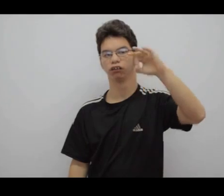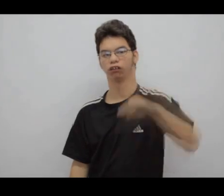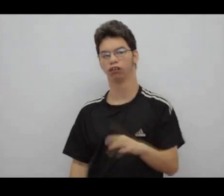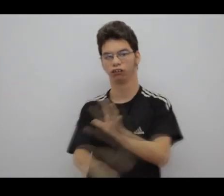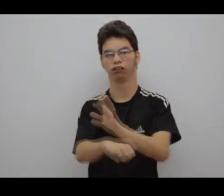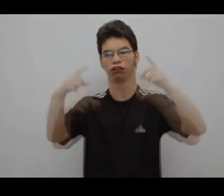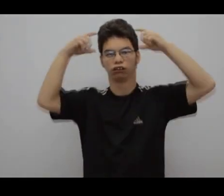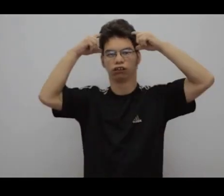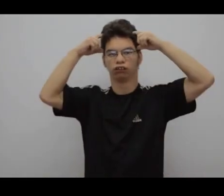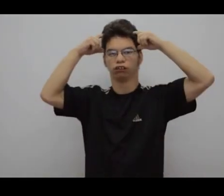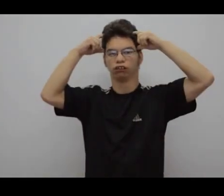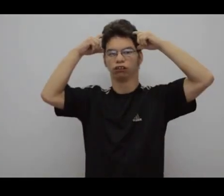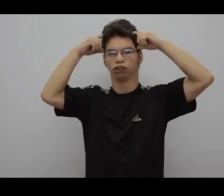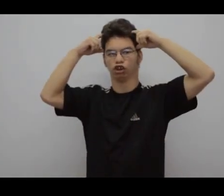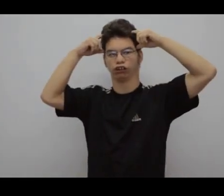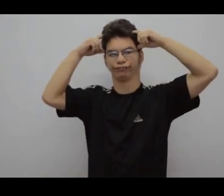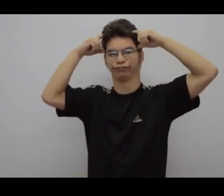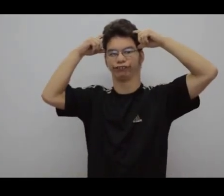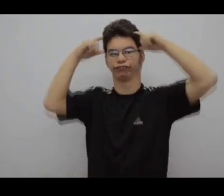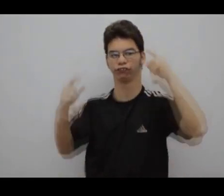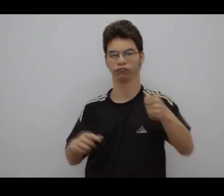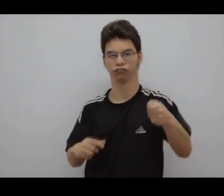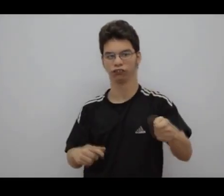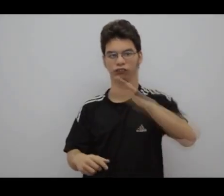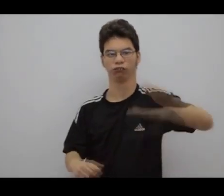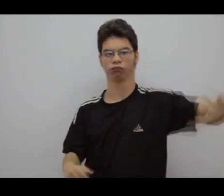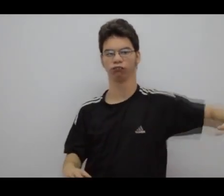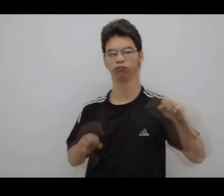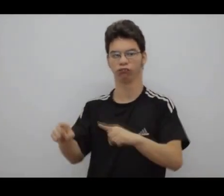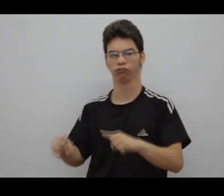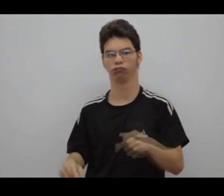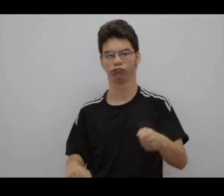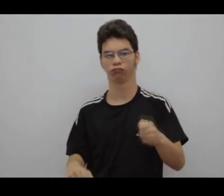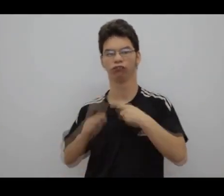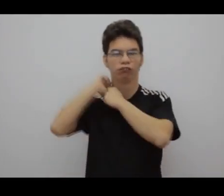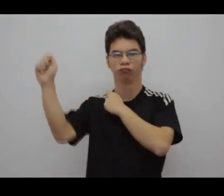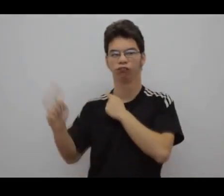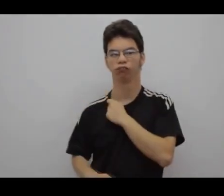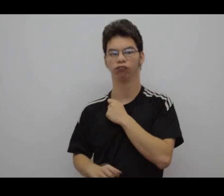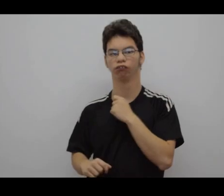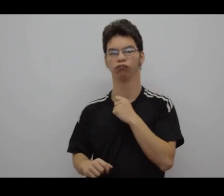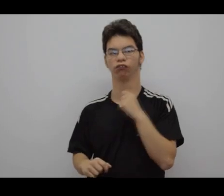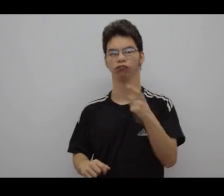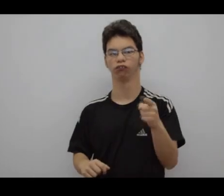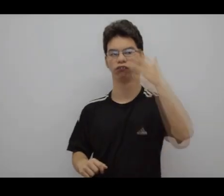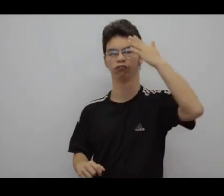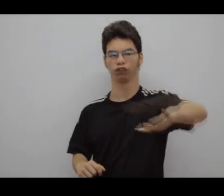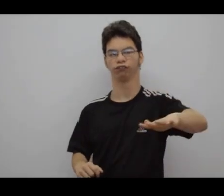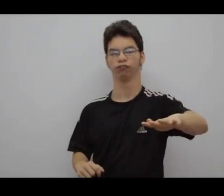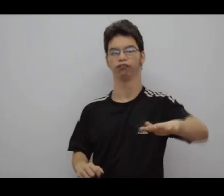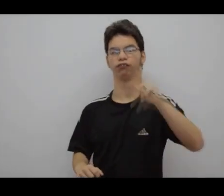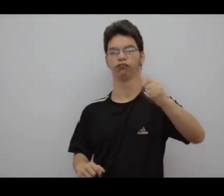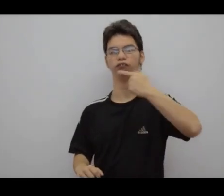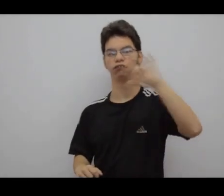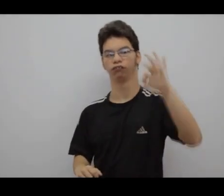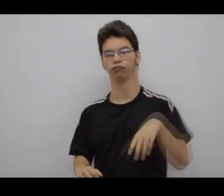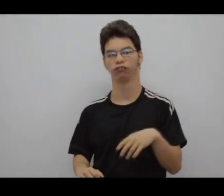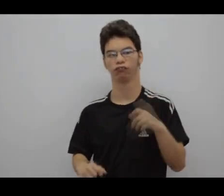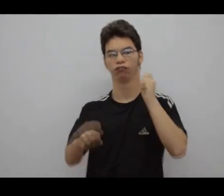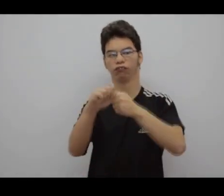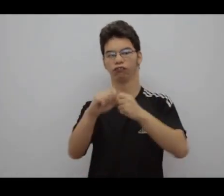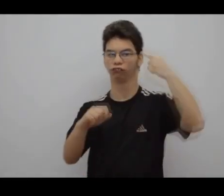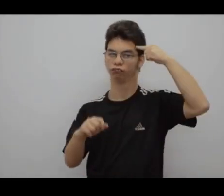asesinaba niños, los asesinaba ahorcándolos, en el último de los casos, levantándolos con un clavo en la cabeza